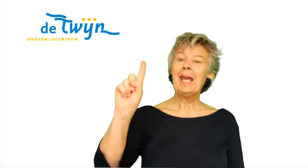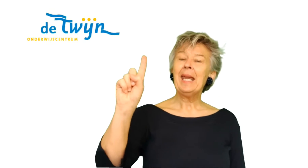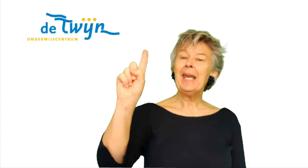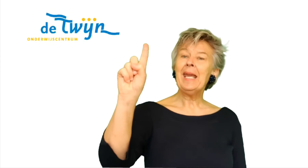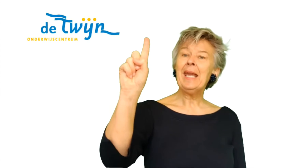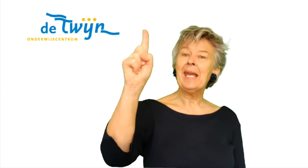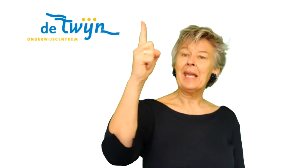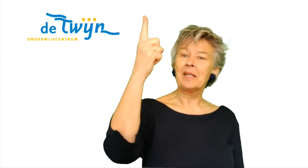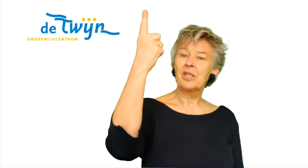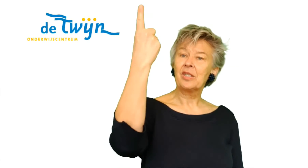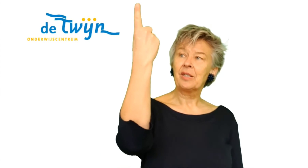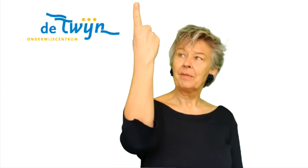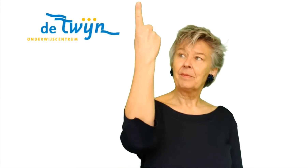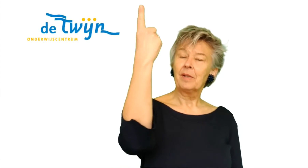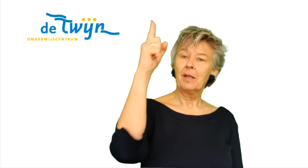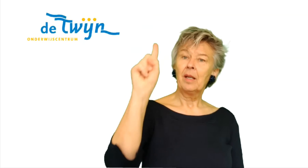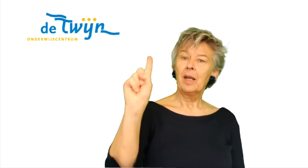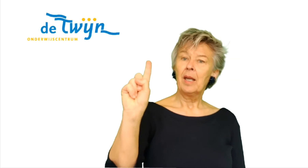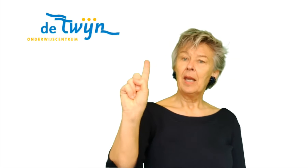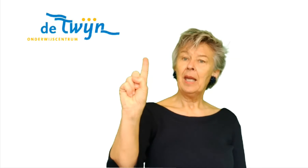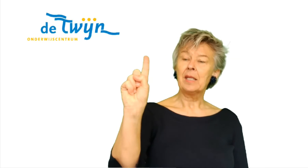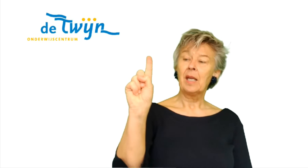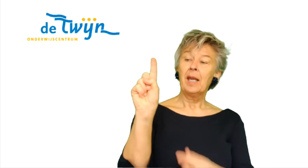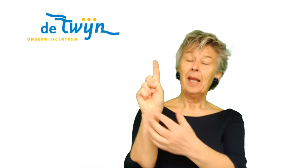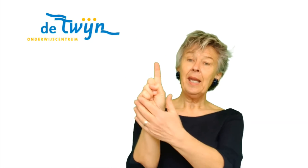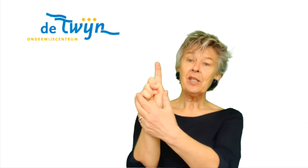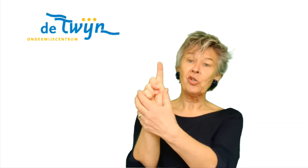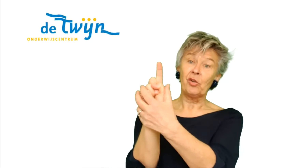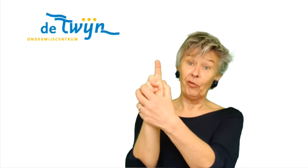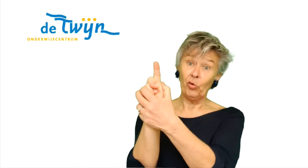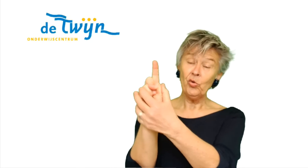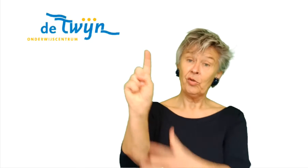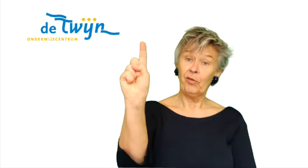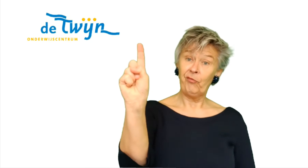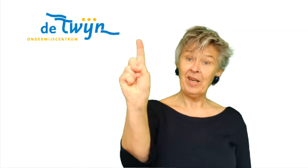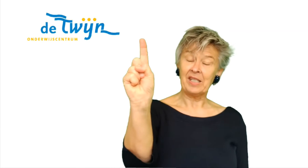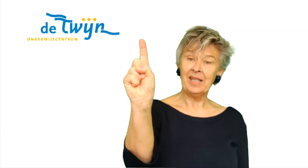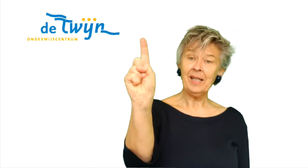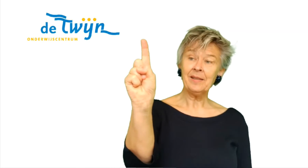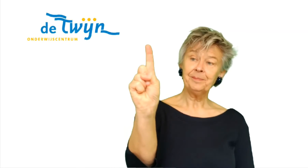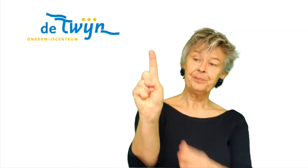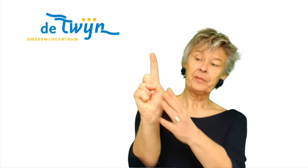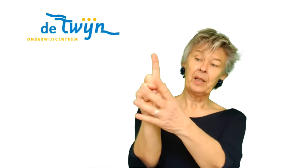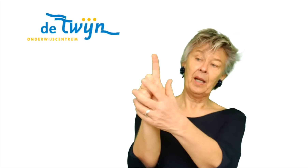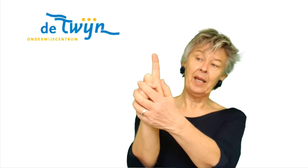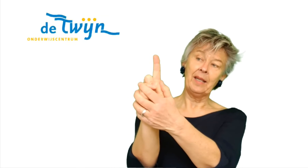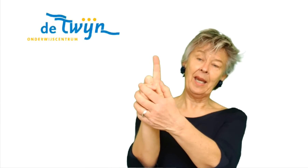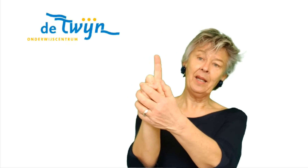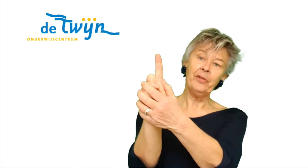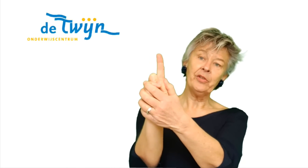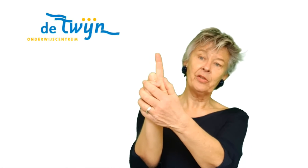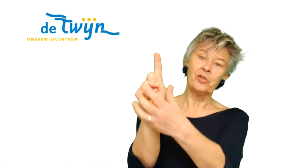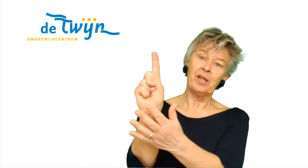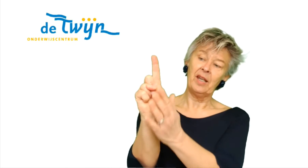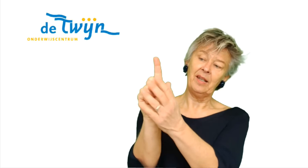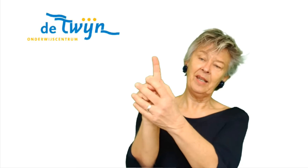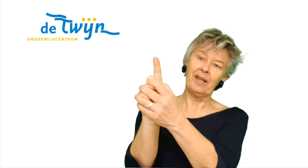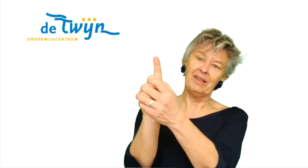eerst. Eerst. Eerst is goed, de vingers dicht. Alleen de één hand. Dus dit echt